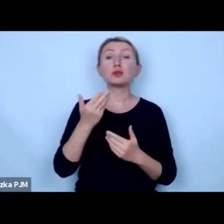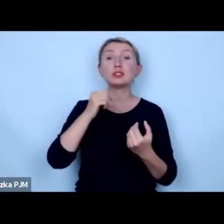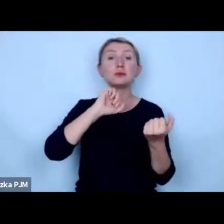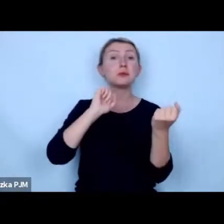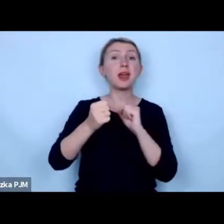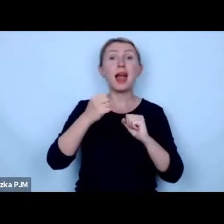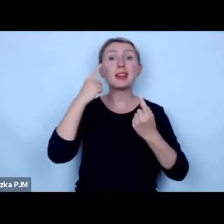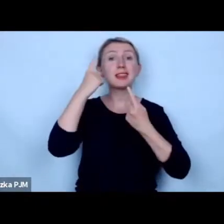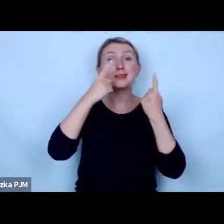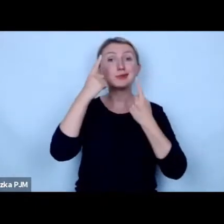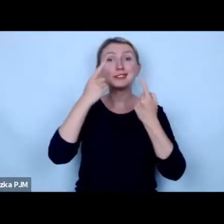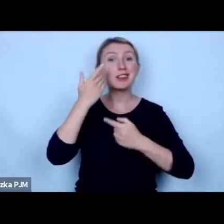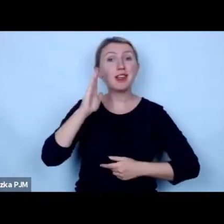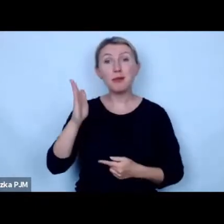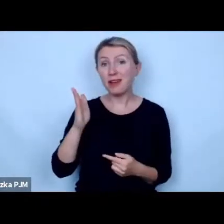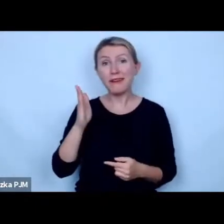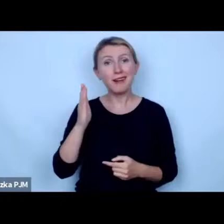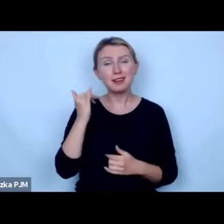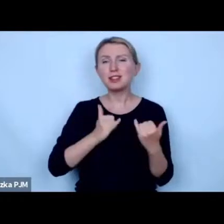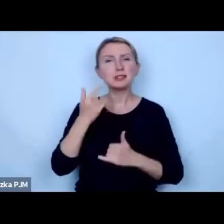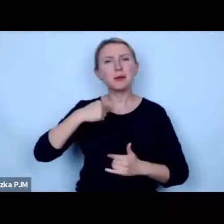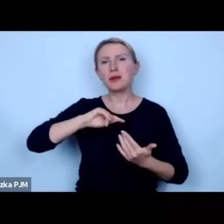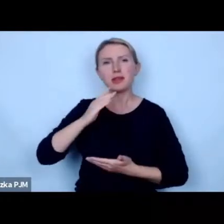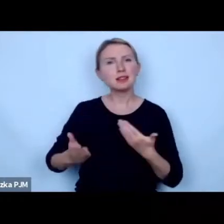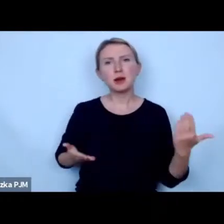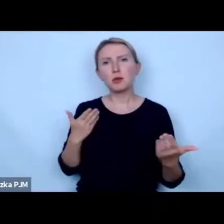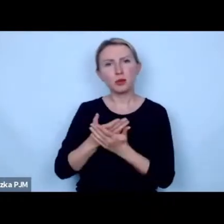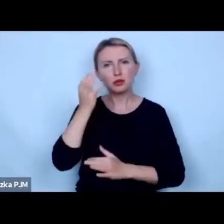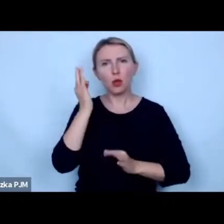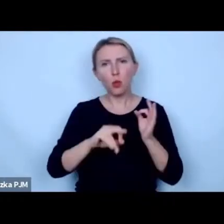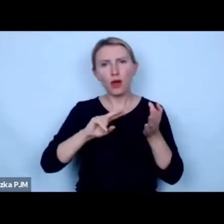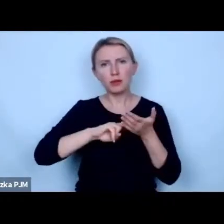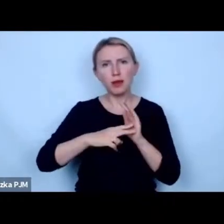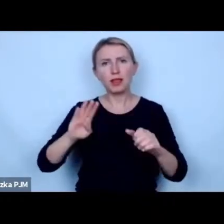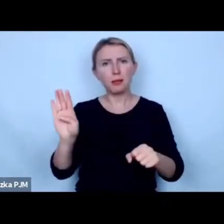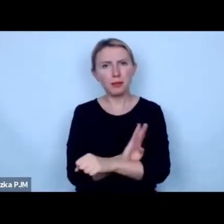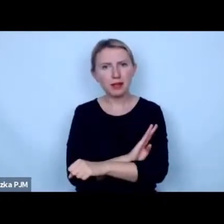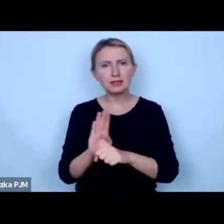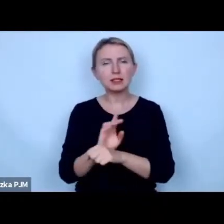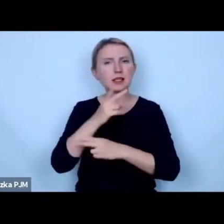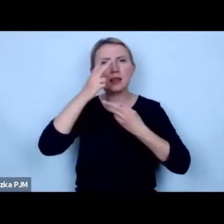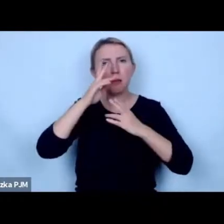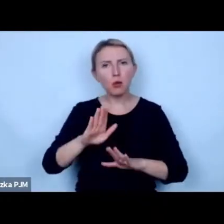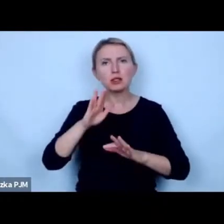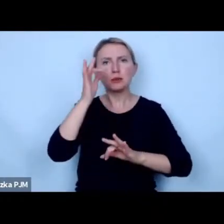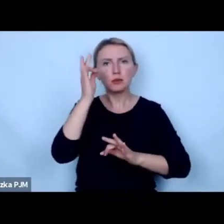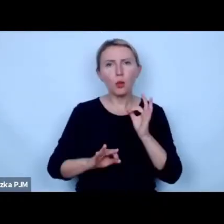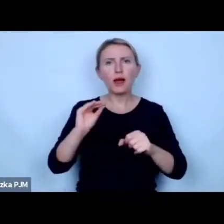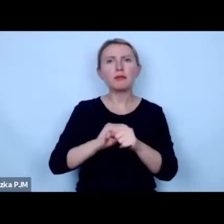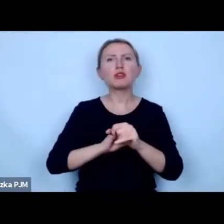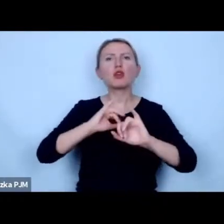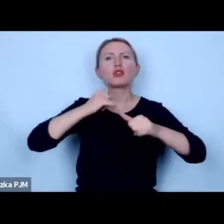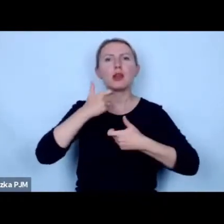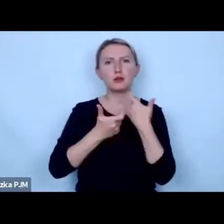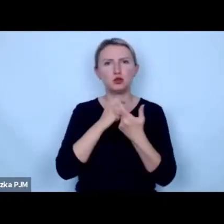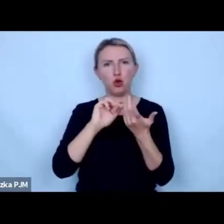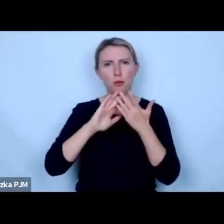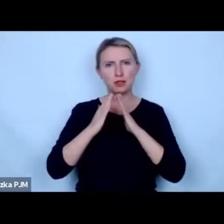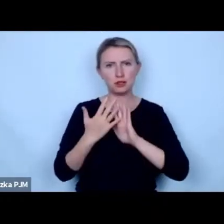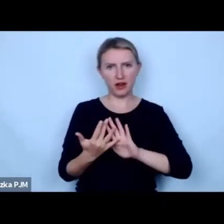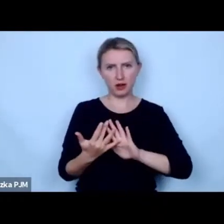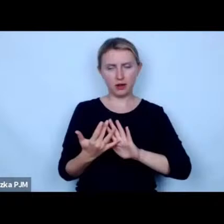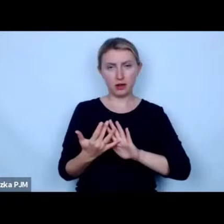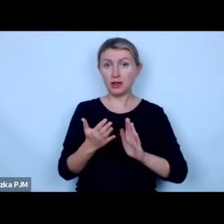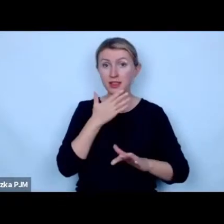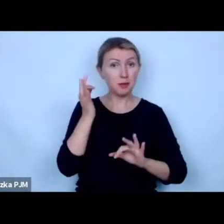światopoglądowej jeżeli nie zaproponujemy konkretnych strategii biznesowych i nie wskażemy konkretnych metod transformacji jak nie